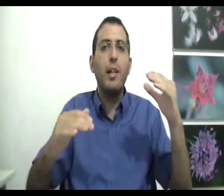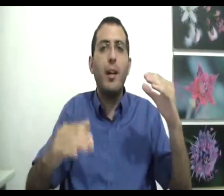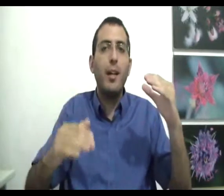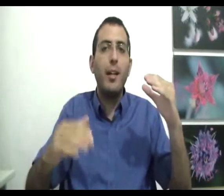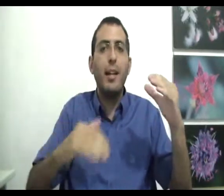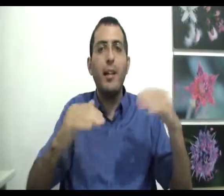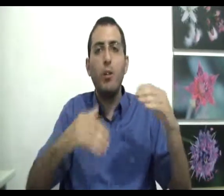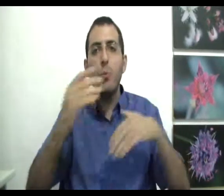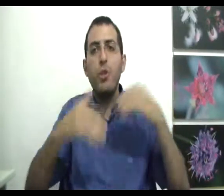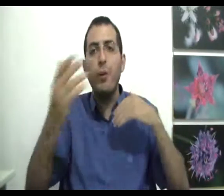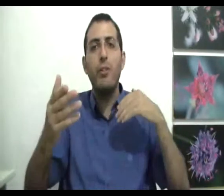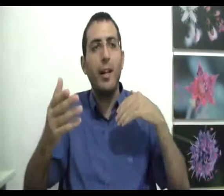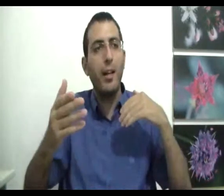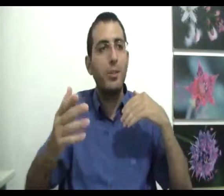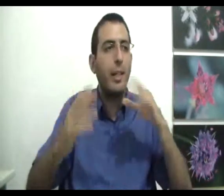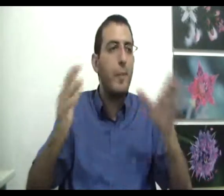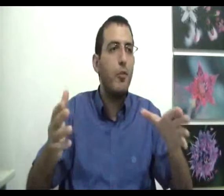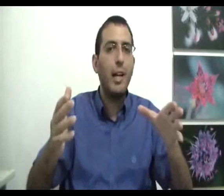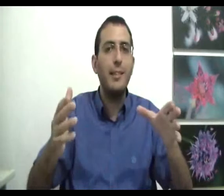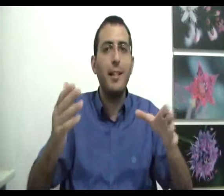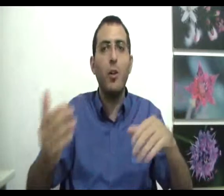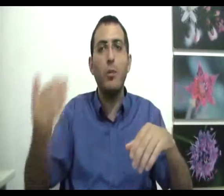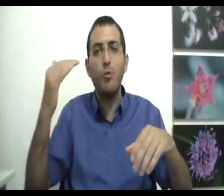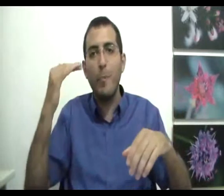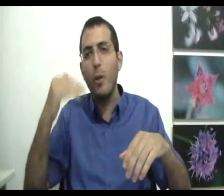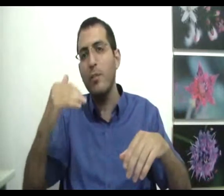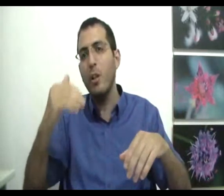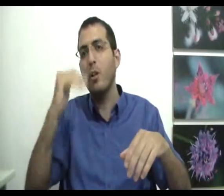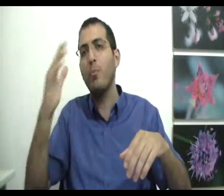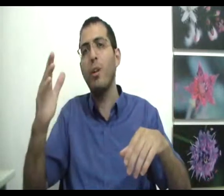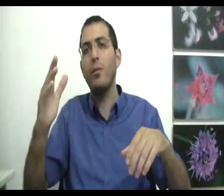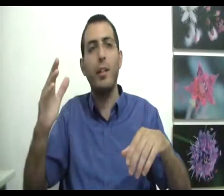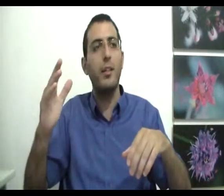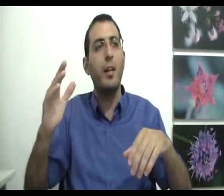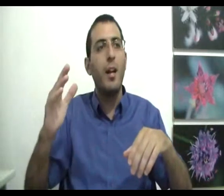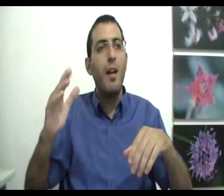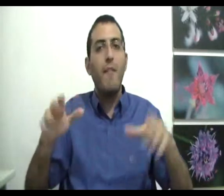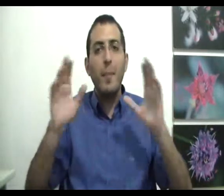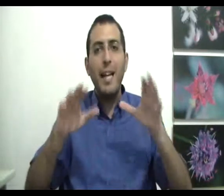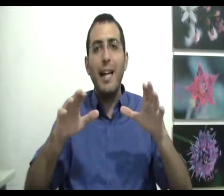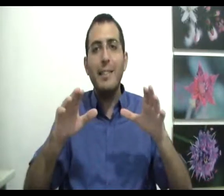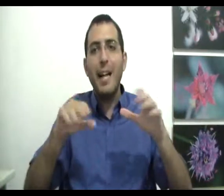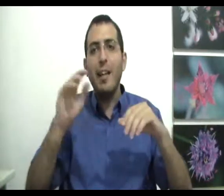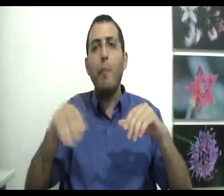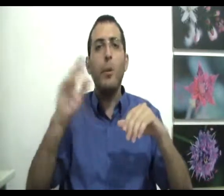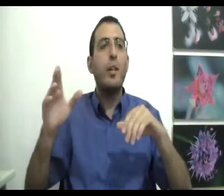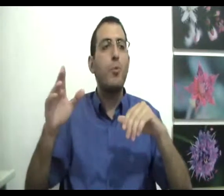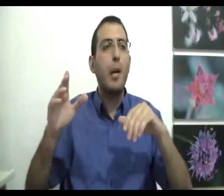להיות מאושר יותר זאת אומרת, אם יש לך את זה אתה לא יכול להיות מאושר פחות ולא יכול להיות מאושר יותר ואם אין לך את זה, אתה אף פעם לא תהיה מאושר